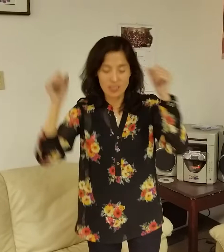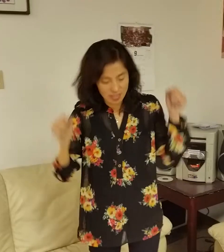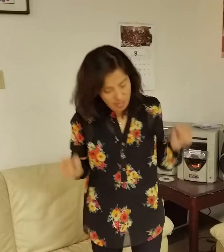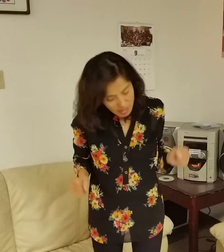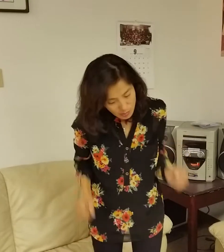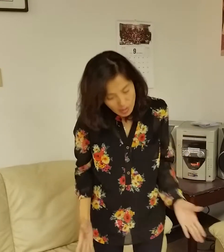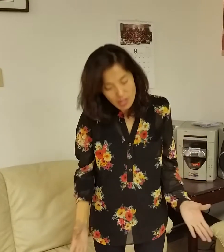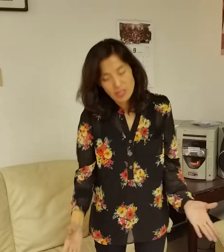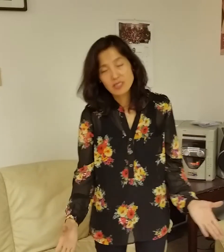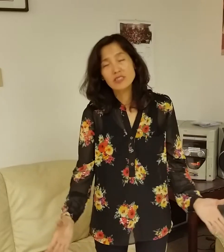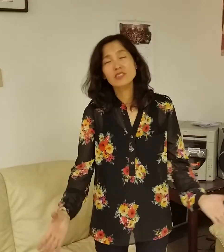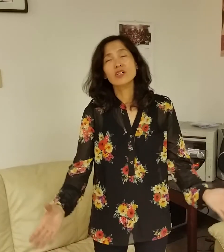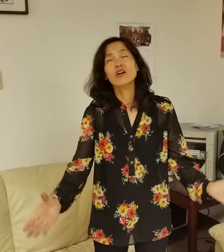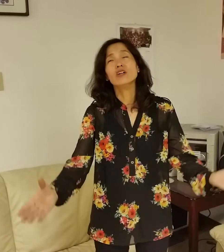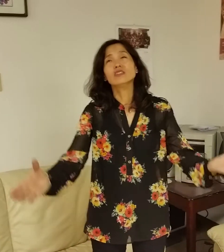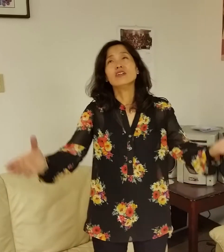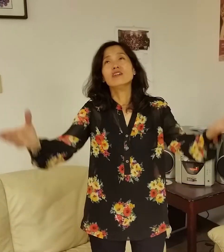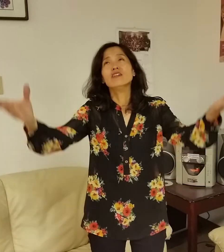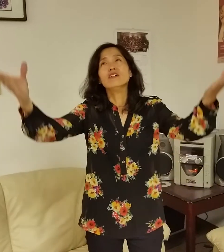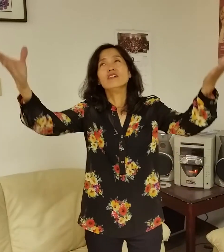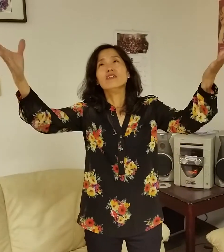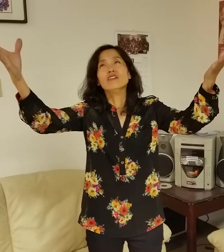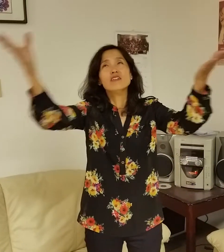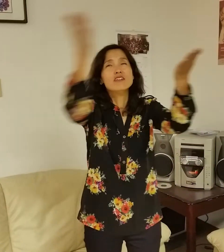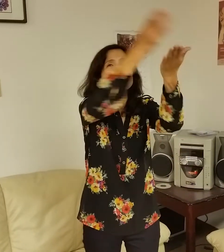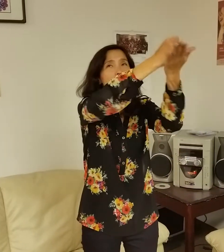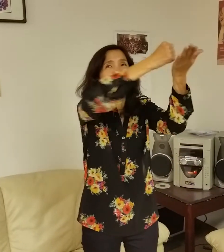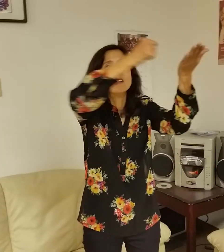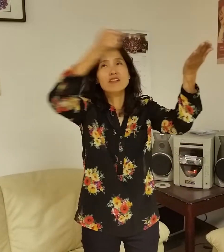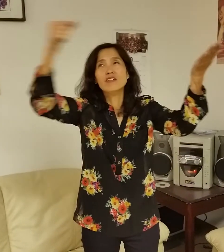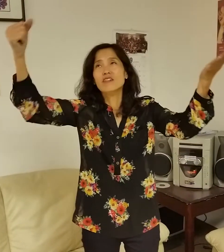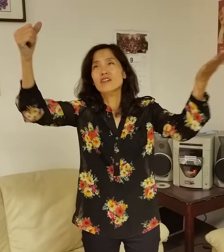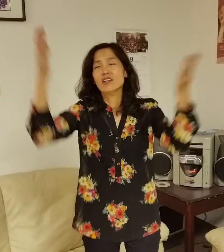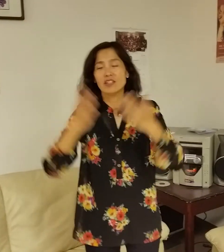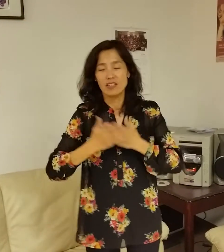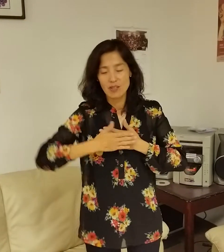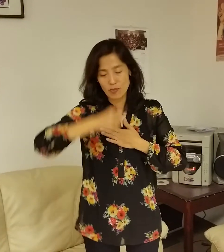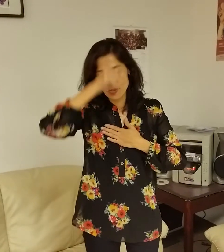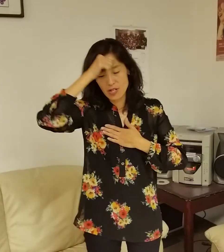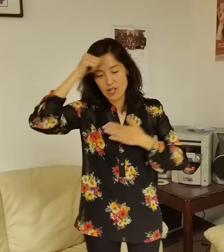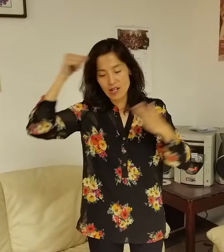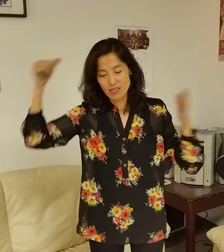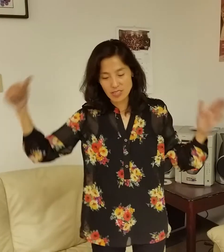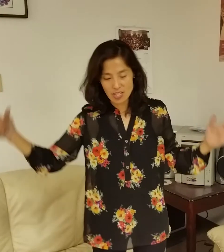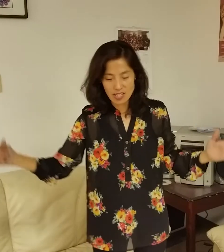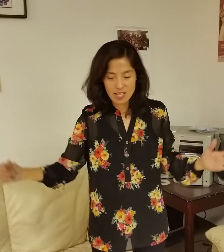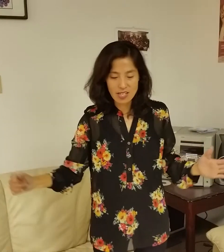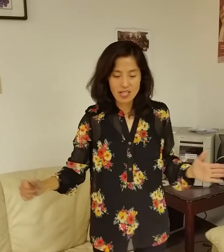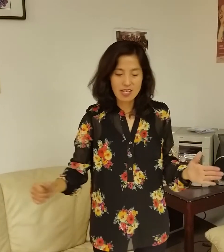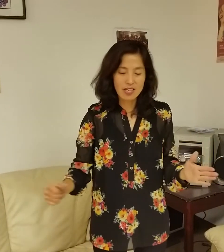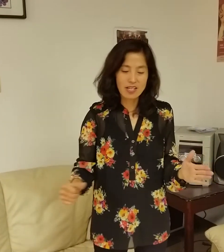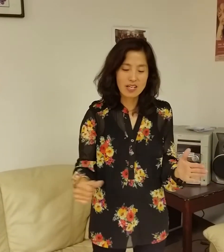받으소서 내 평생에